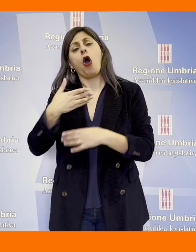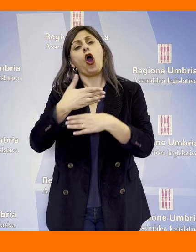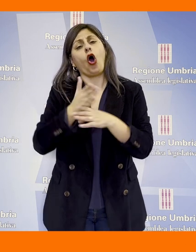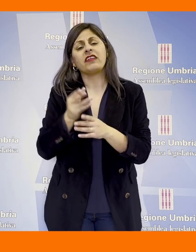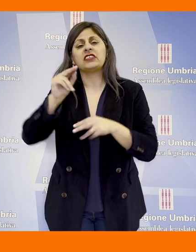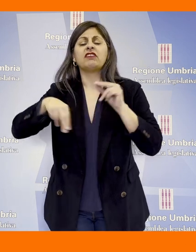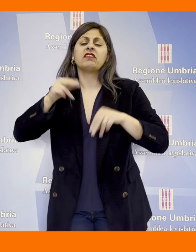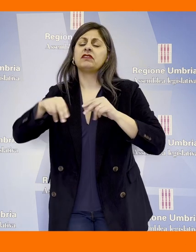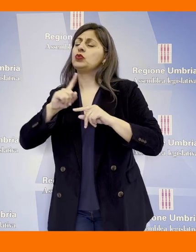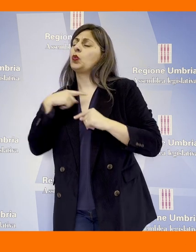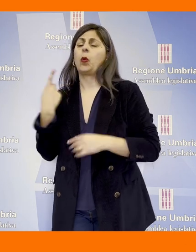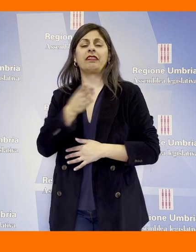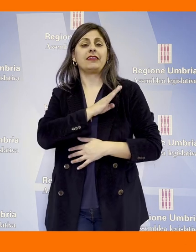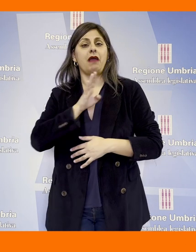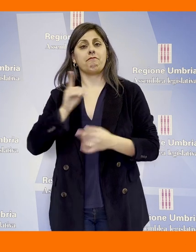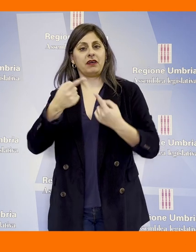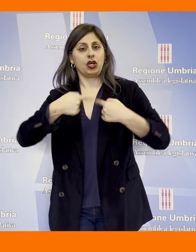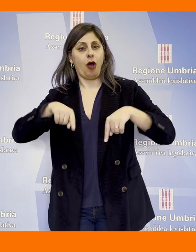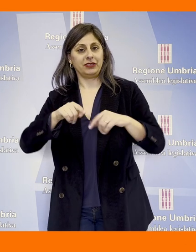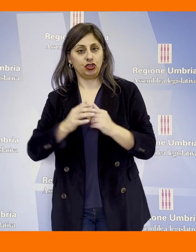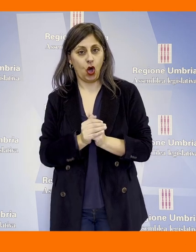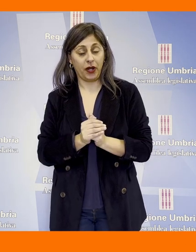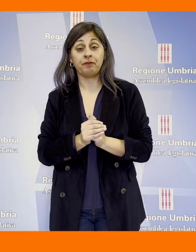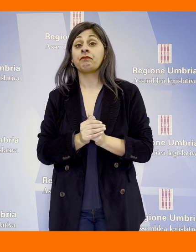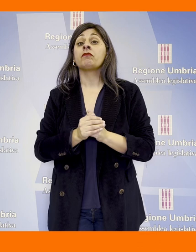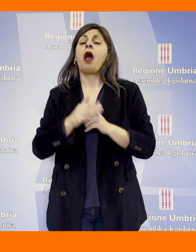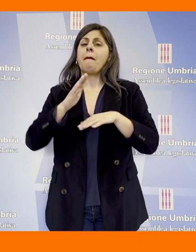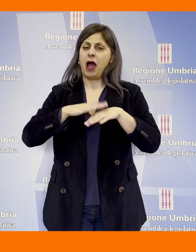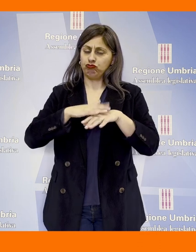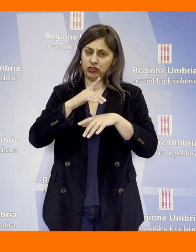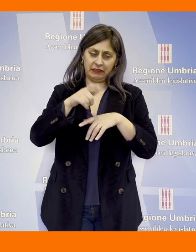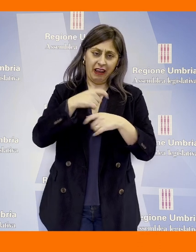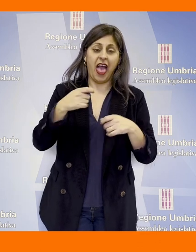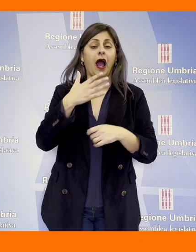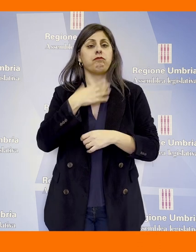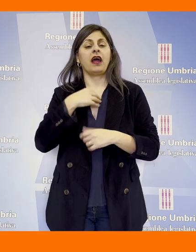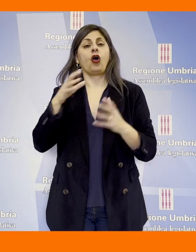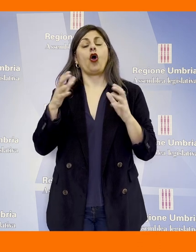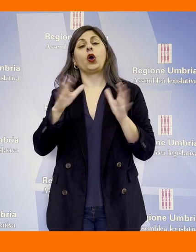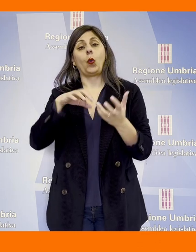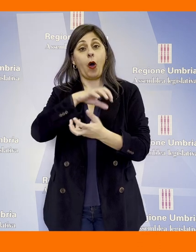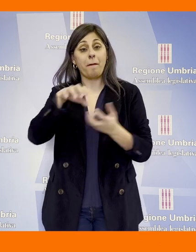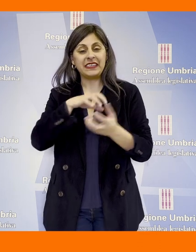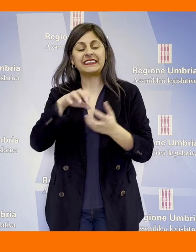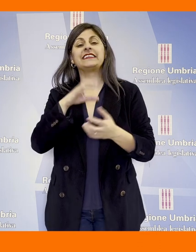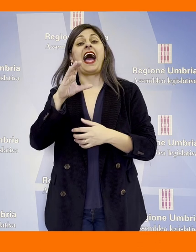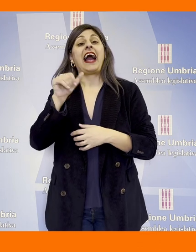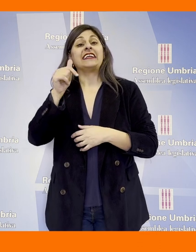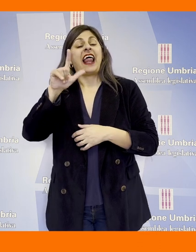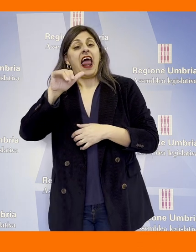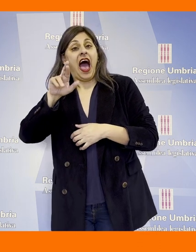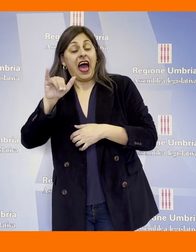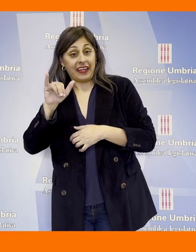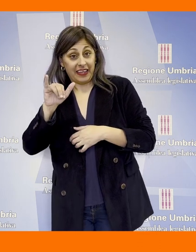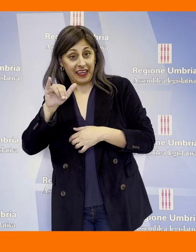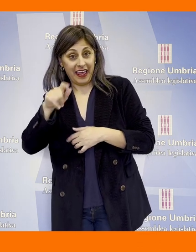condivisa e firmata da tutti i componenti della Commissione Mancini della Lega, Bianconi del Gruppo Misto, Castellari della